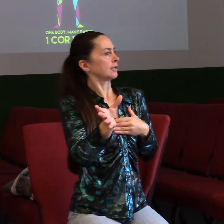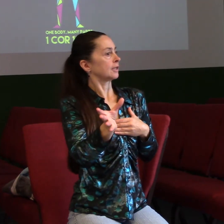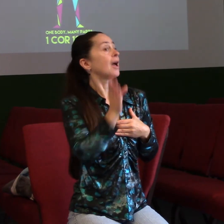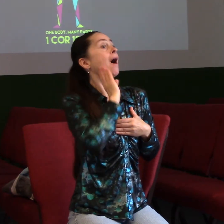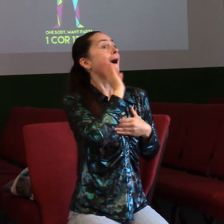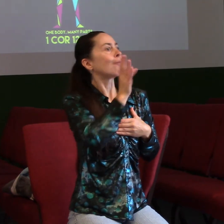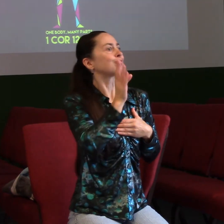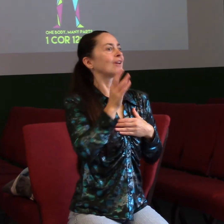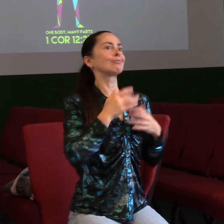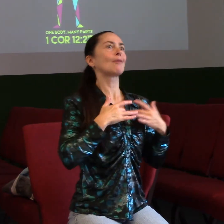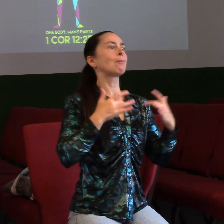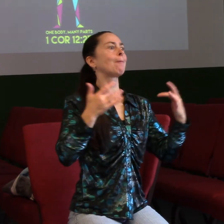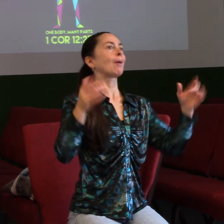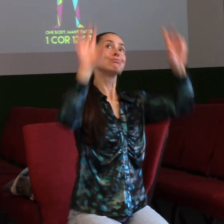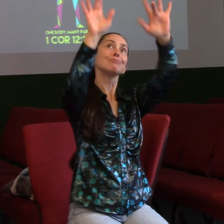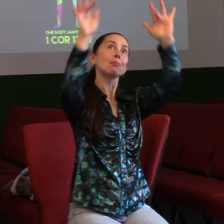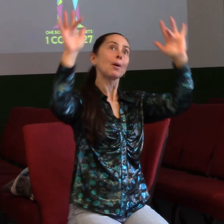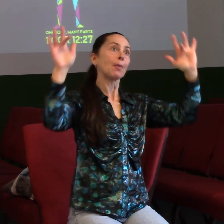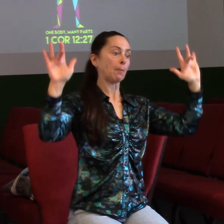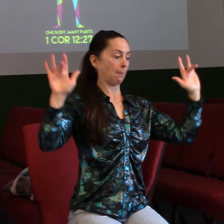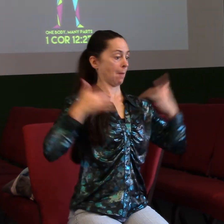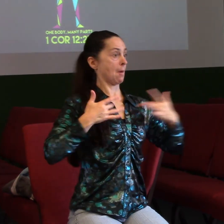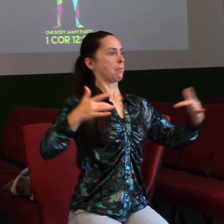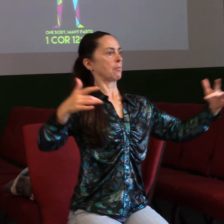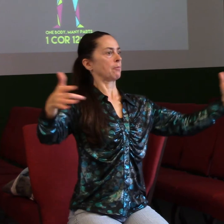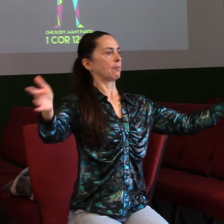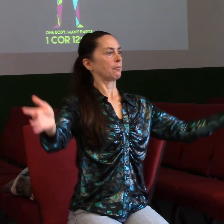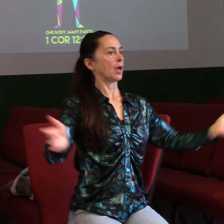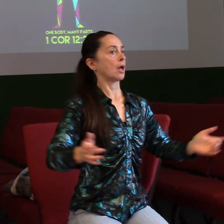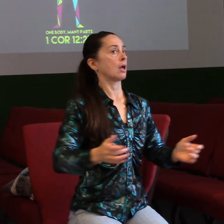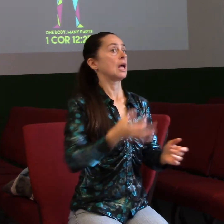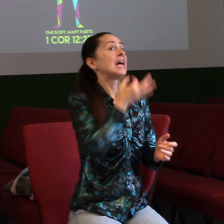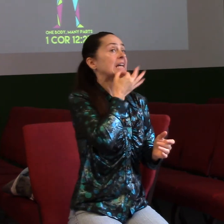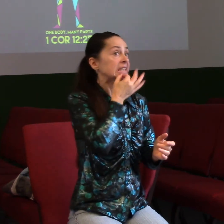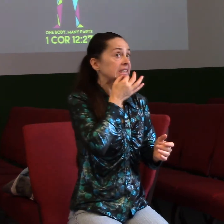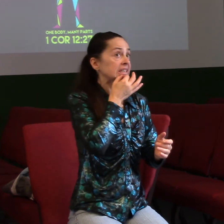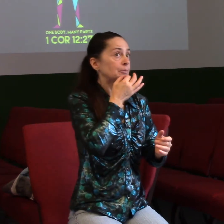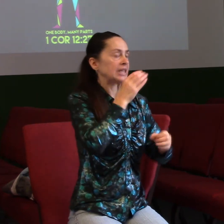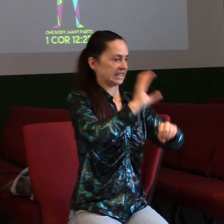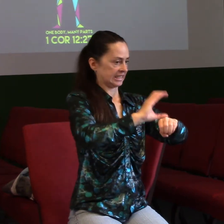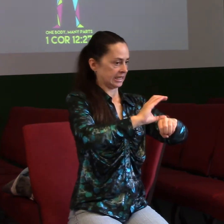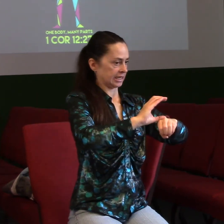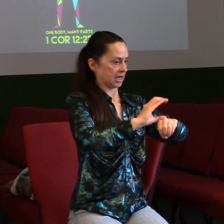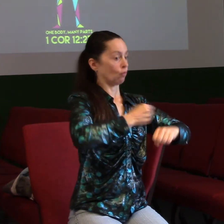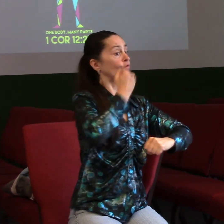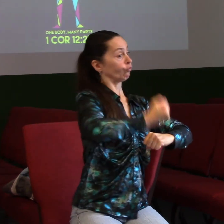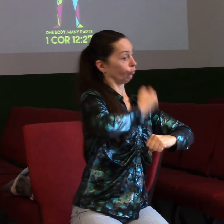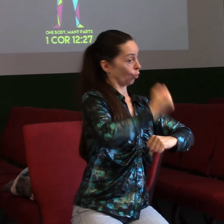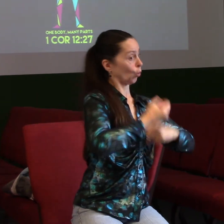důležitá věc. Když fungujeme jako tělo, tak najednou se ztrácí ta naše tendence na